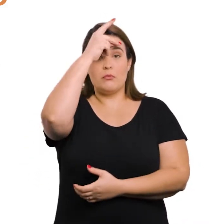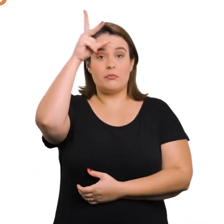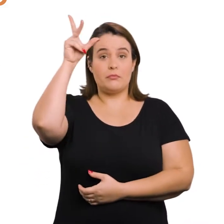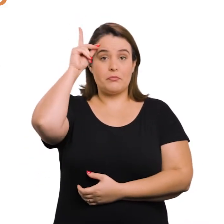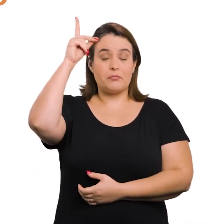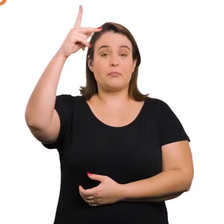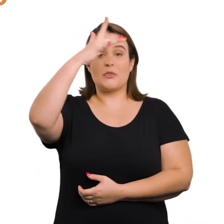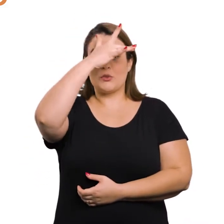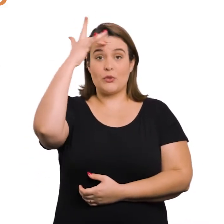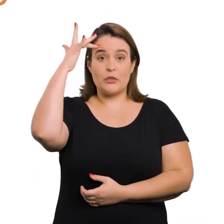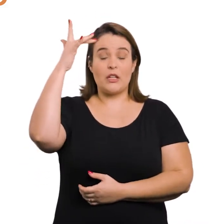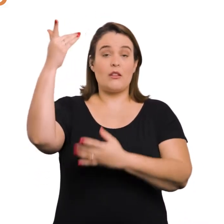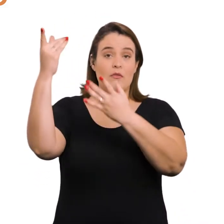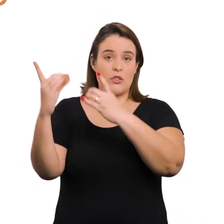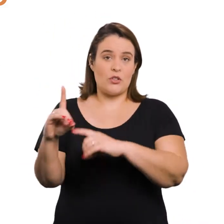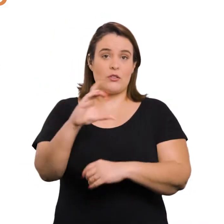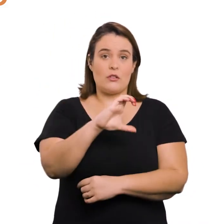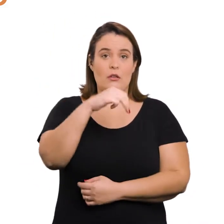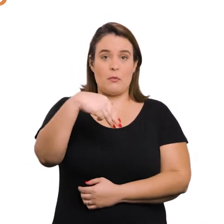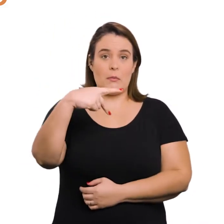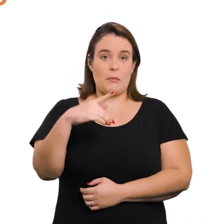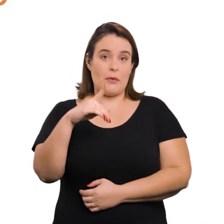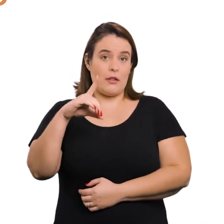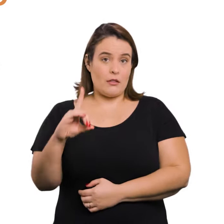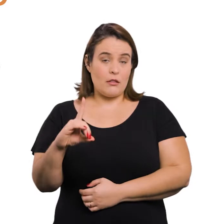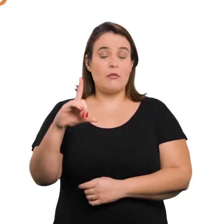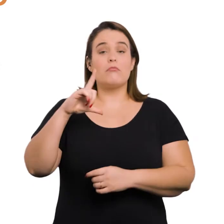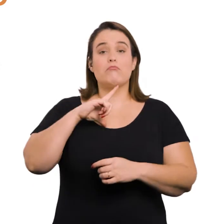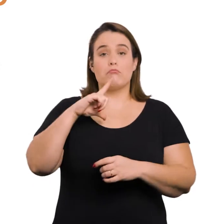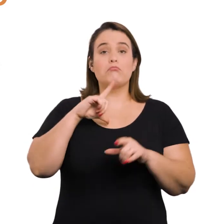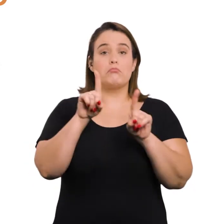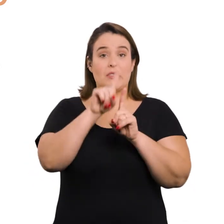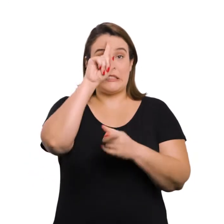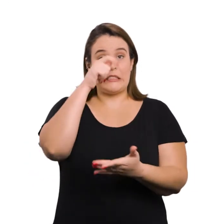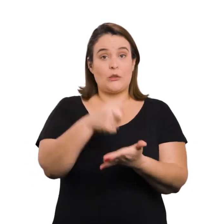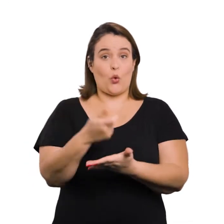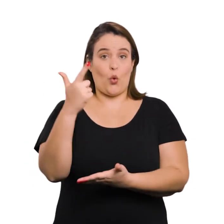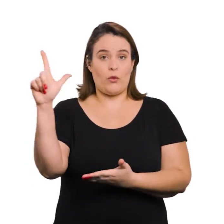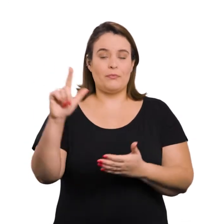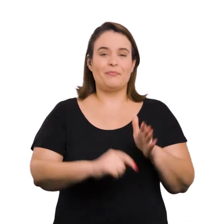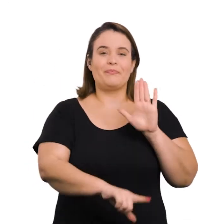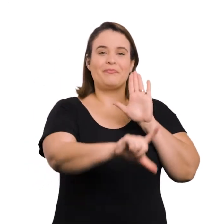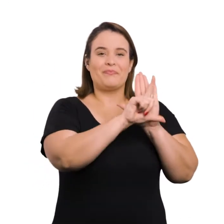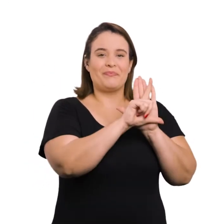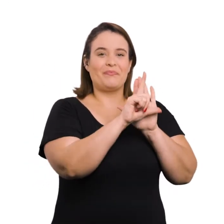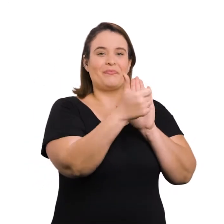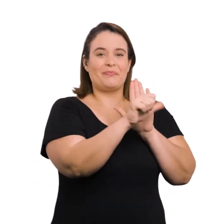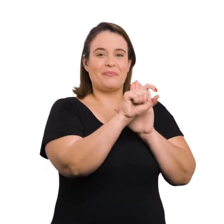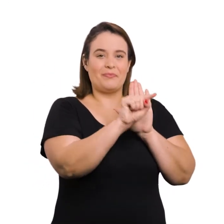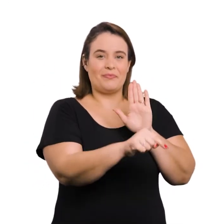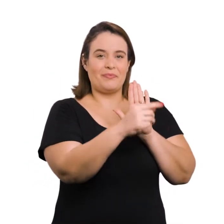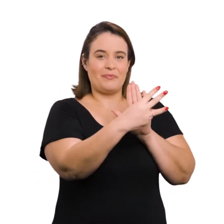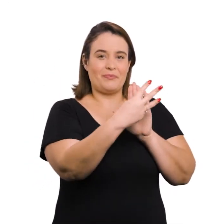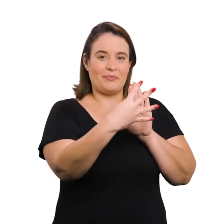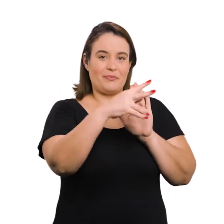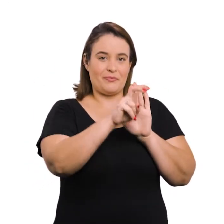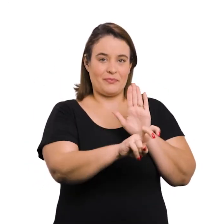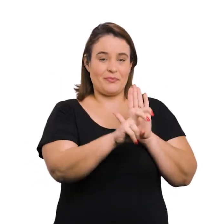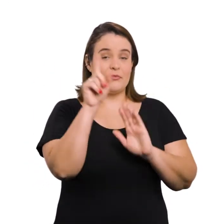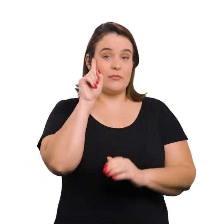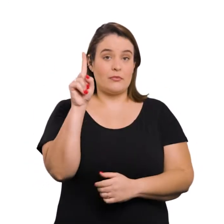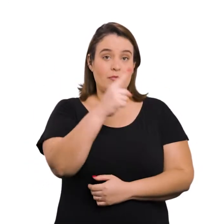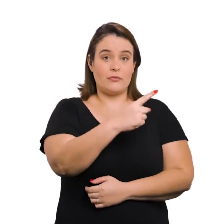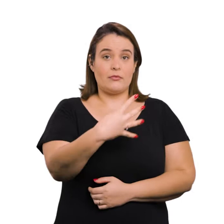Deficiente, CMPD, e determina outras providências. Lei nº 11.345,